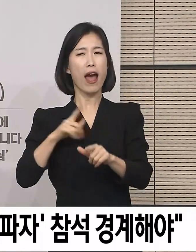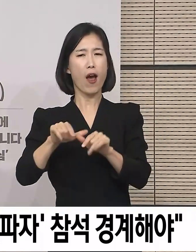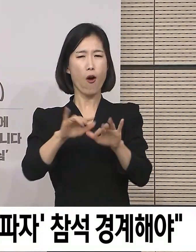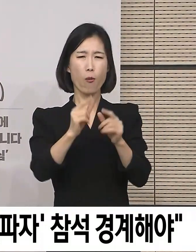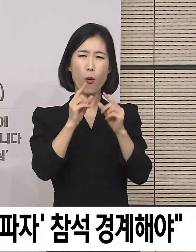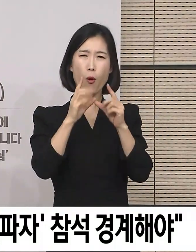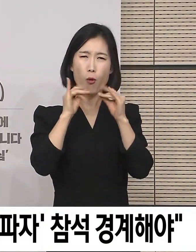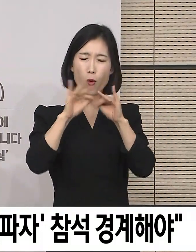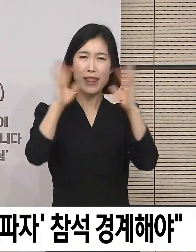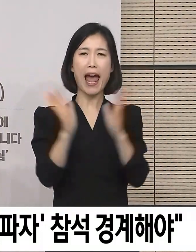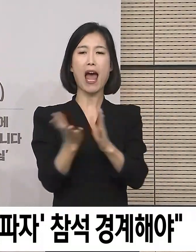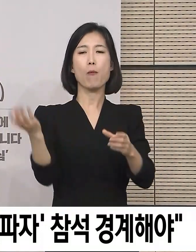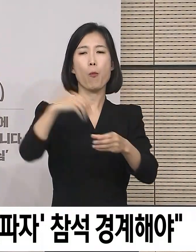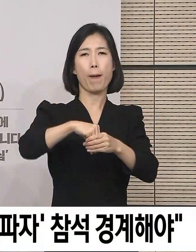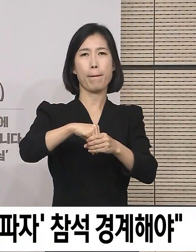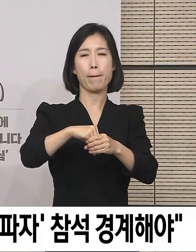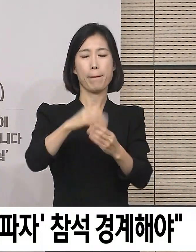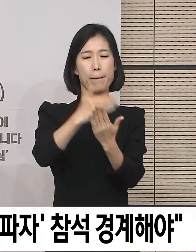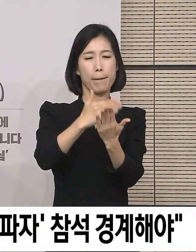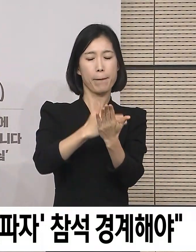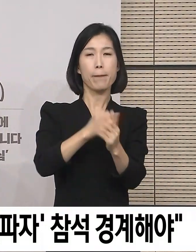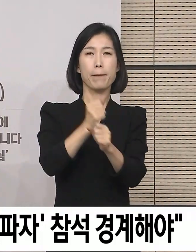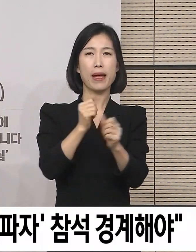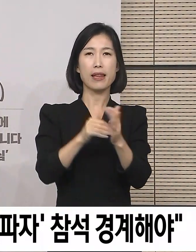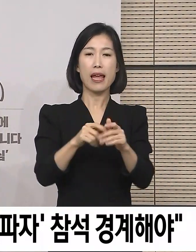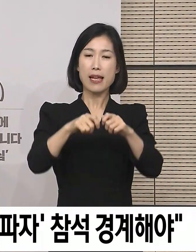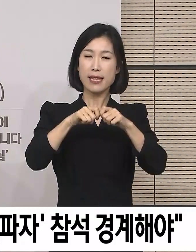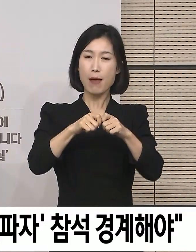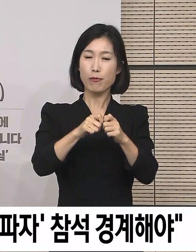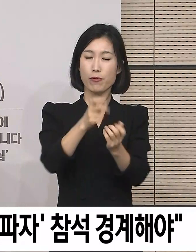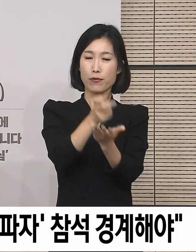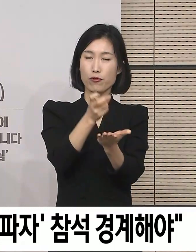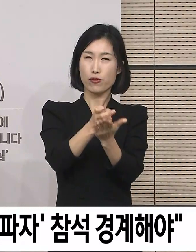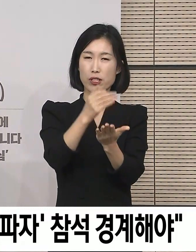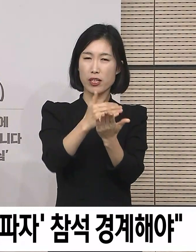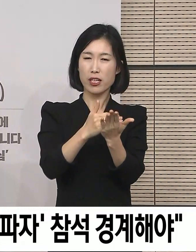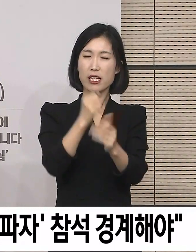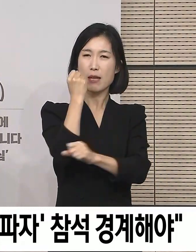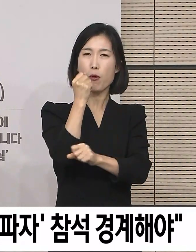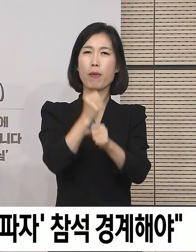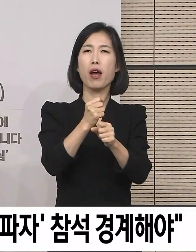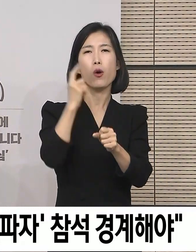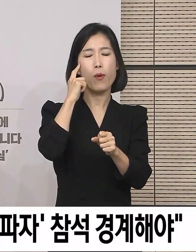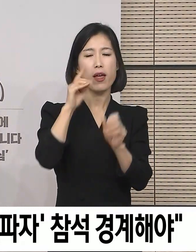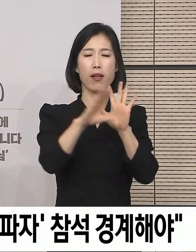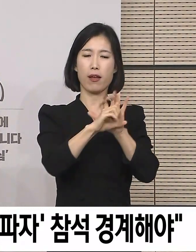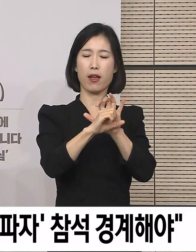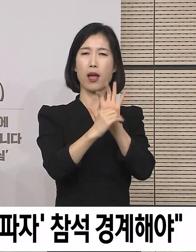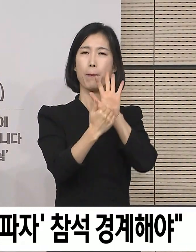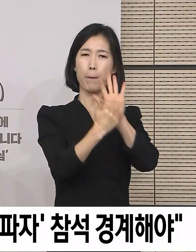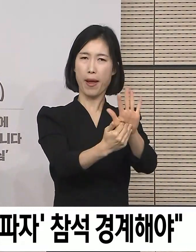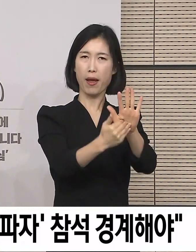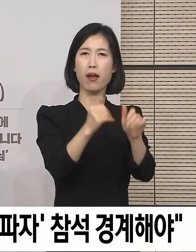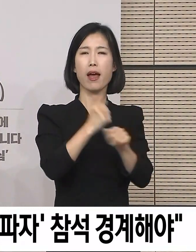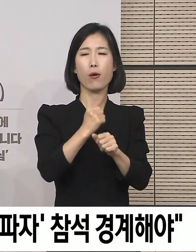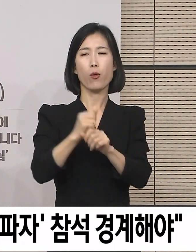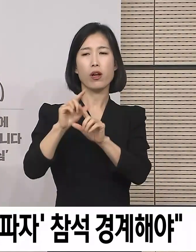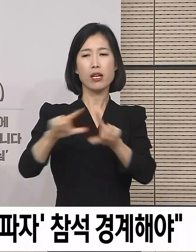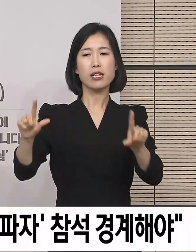정부가 이 세부 지침 초안을 공개한 것은 코로나19 감염을 차단하면서도 실제로